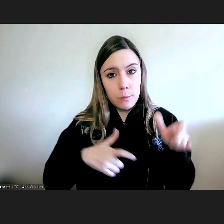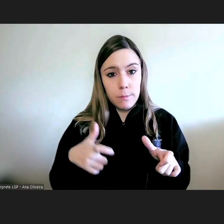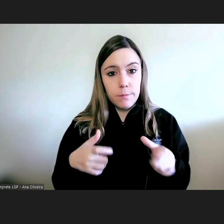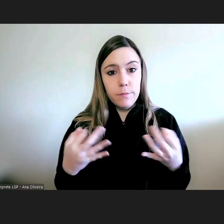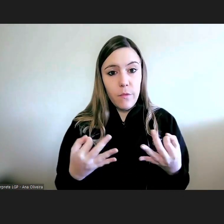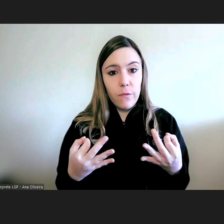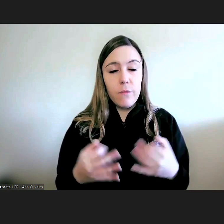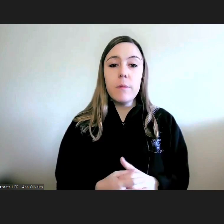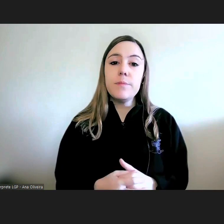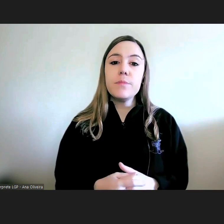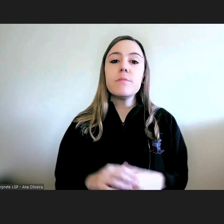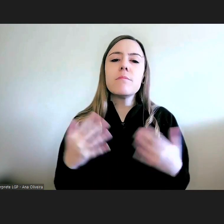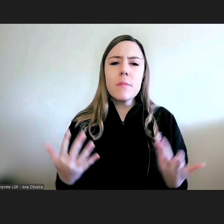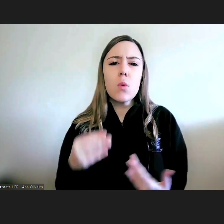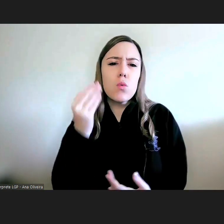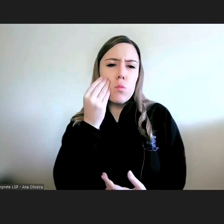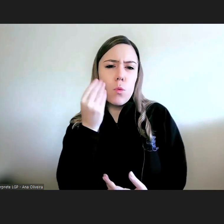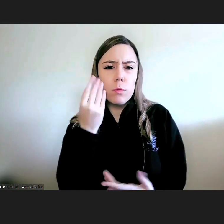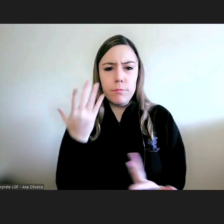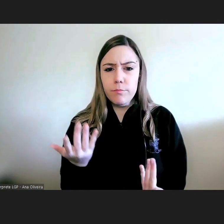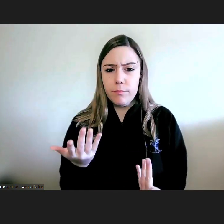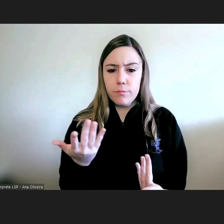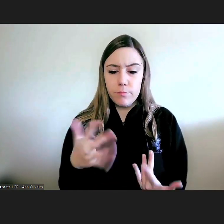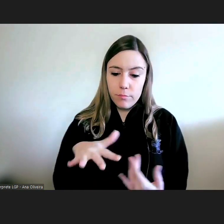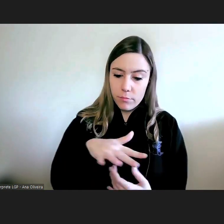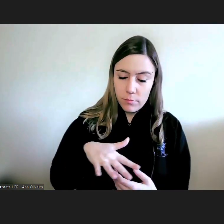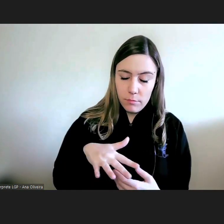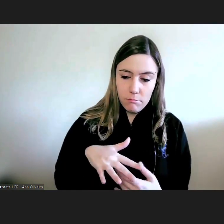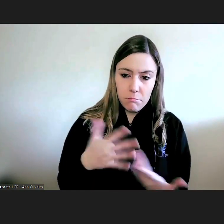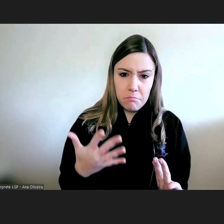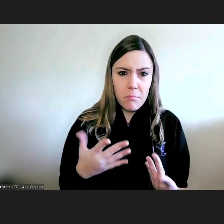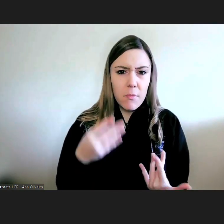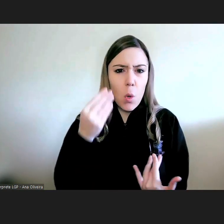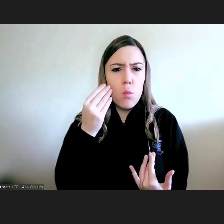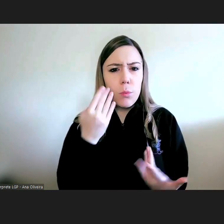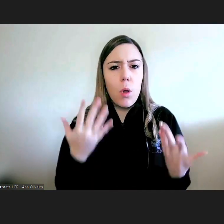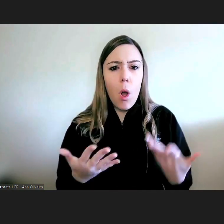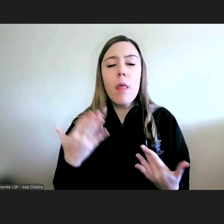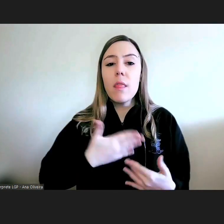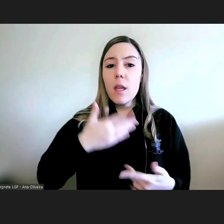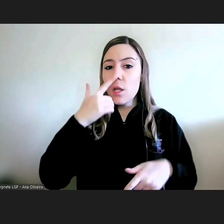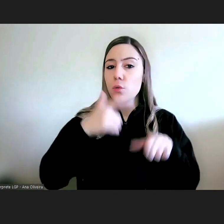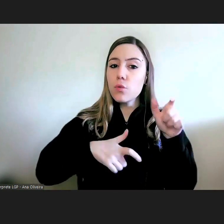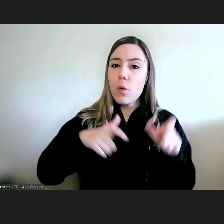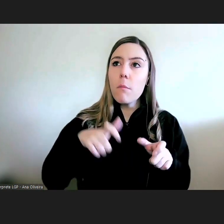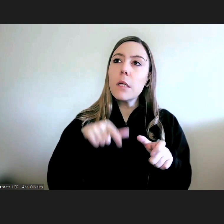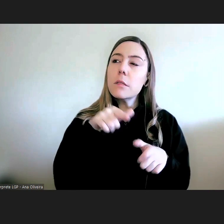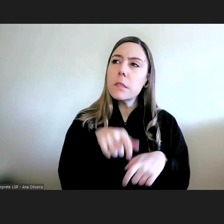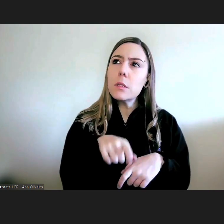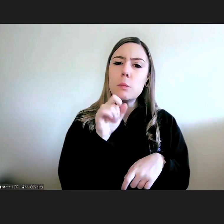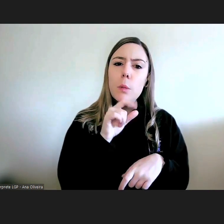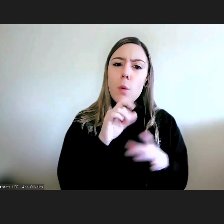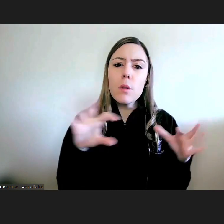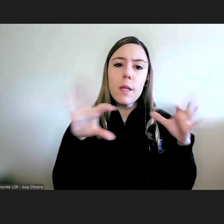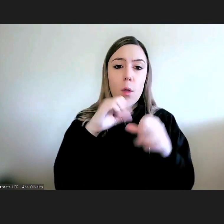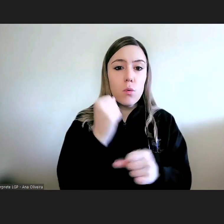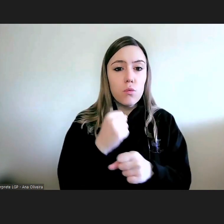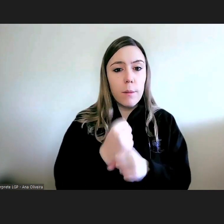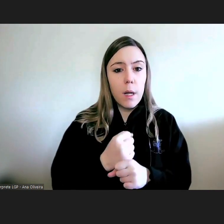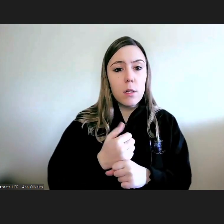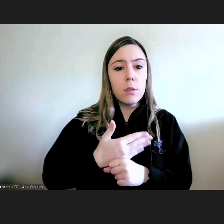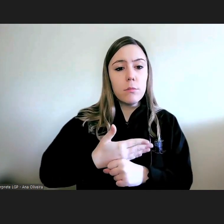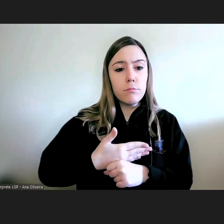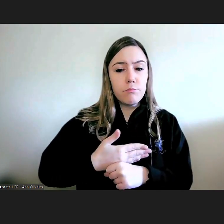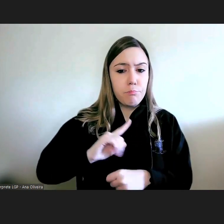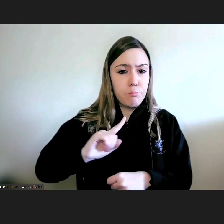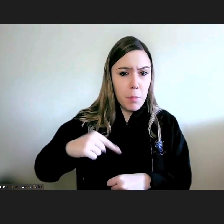como a concretização a atualidade dos direitos humanos passa pelo trabalho diário por aquilo que se faz